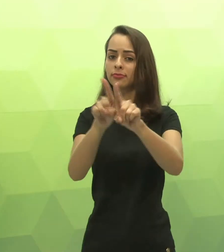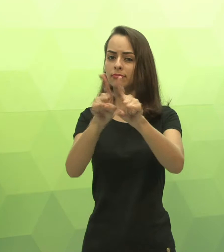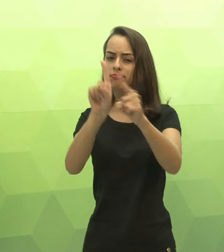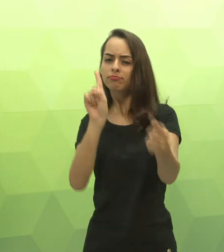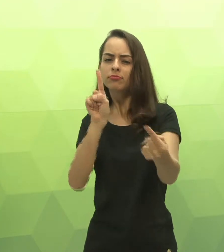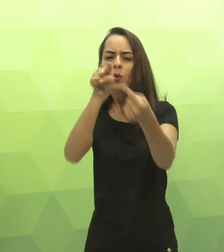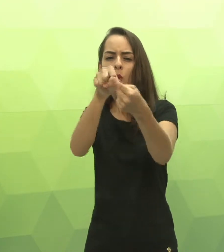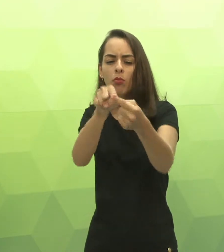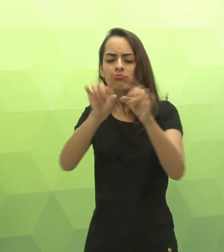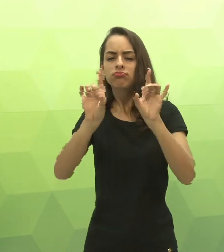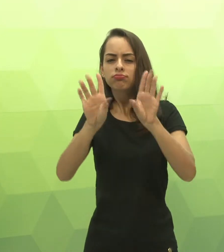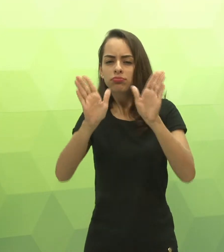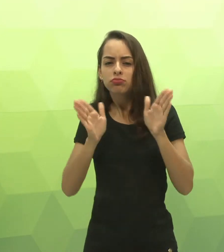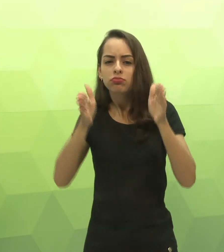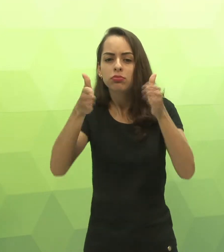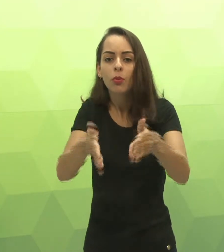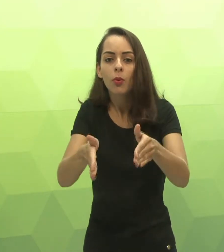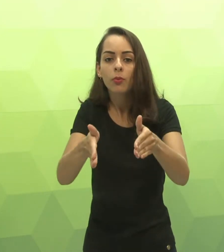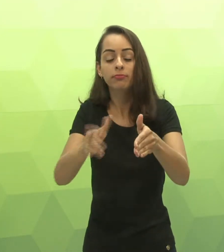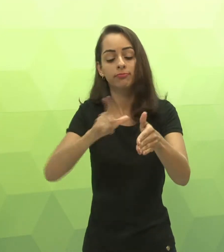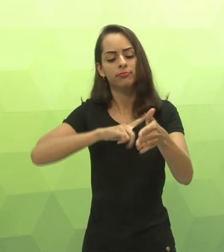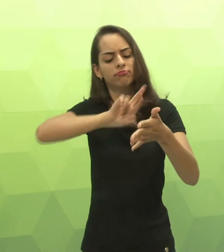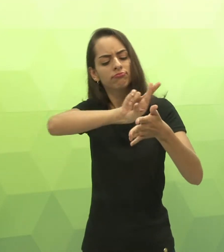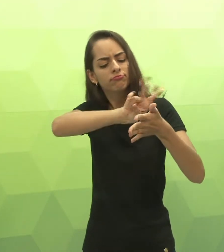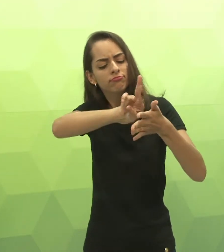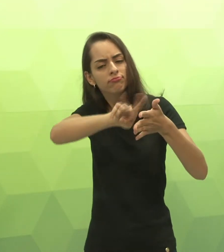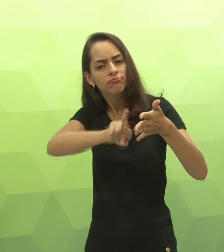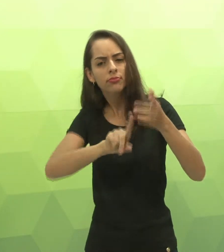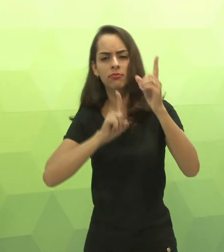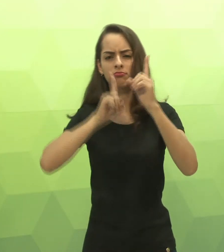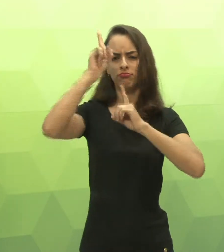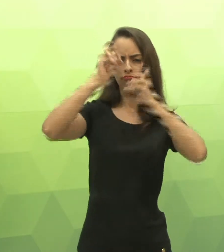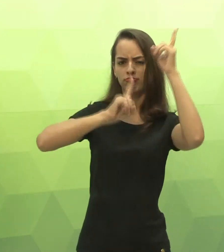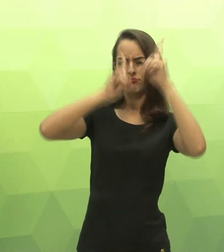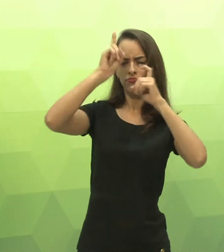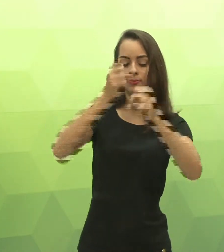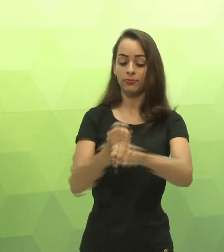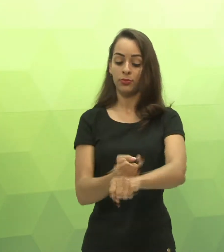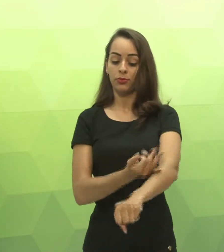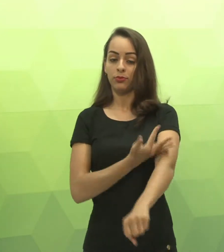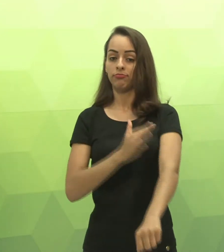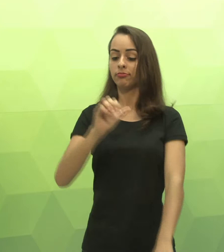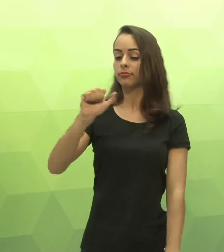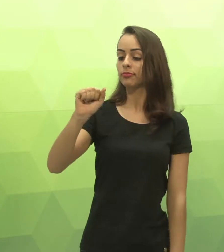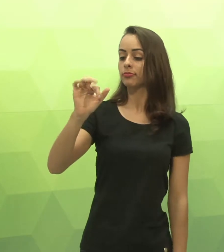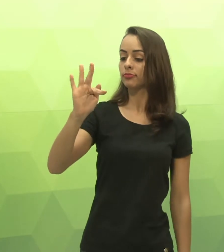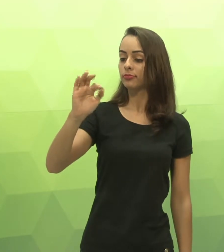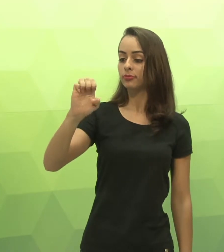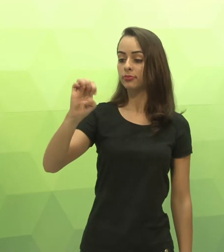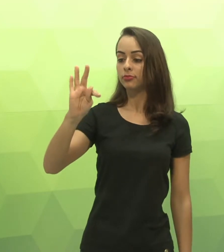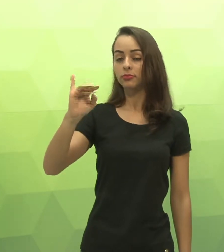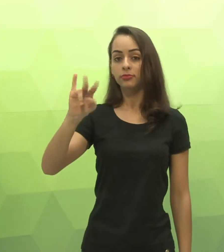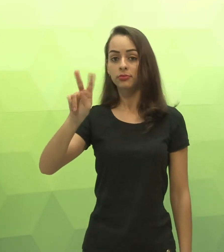Temos também os objetivos específicos. O primeiro é diferenciar expressões faciais, sejam elas